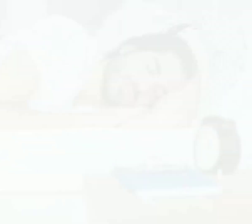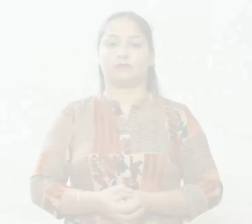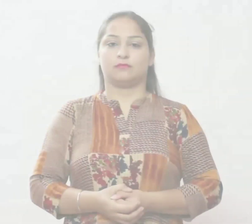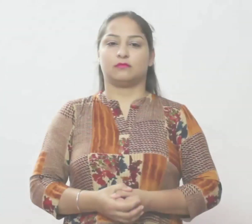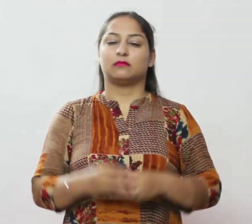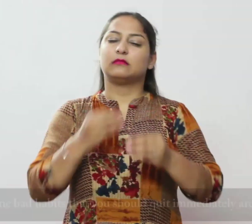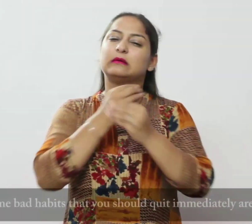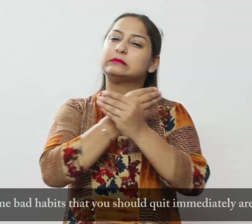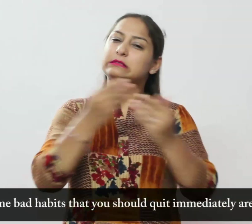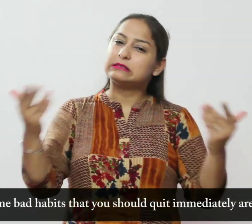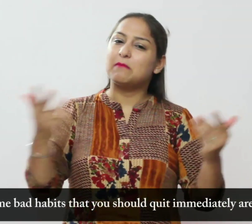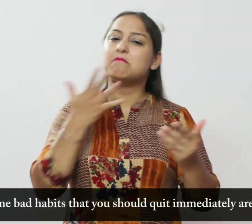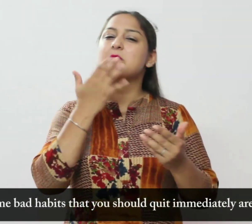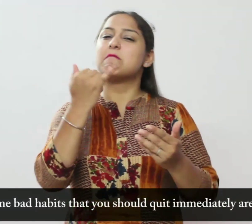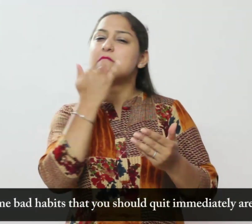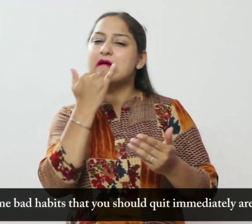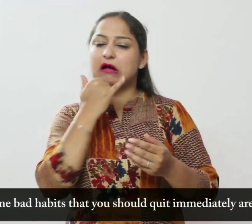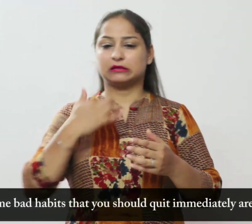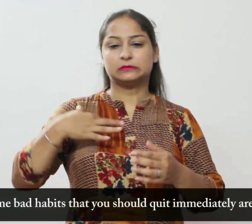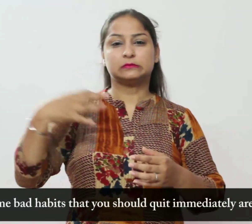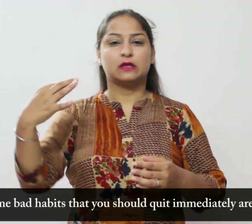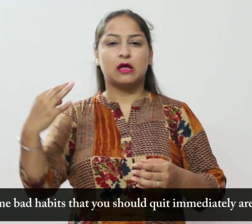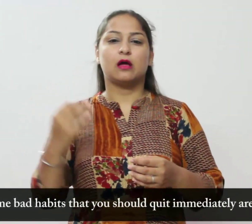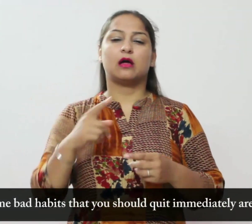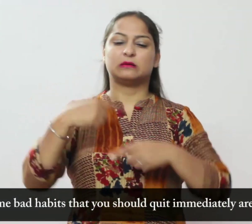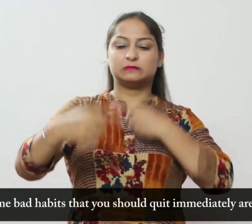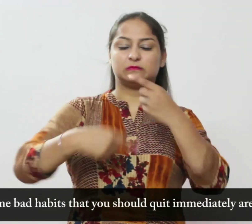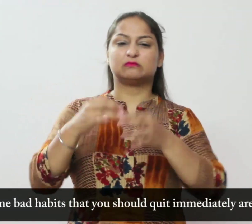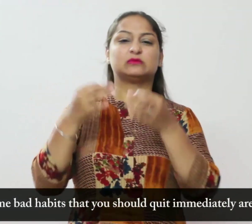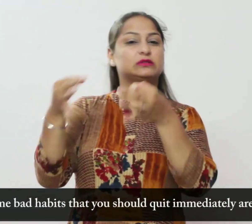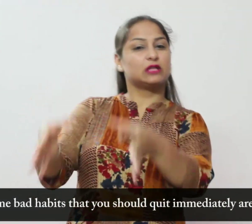कुछ बुरी आदतें जिन्हें आपको तुरंट छोड़ देना चाहिए